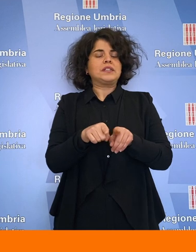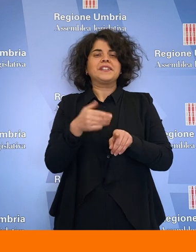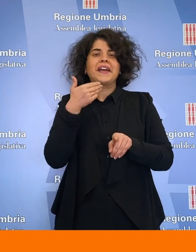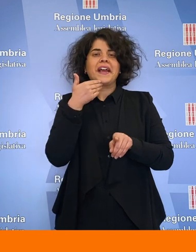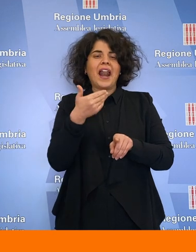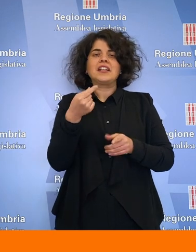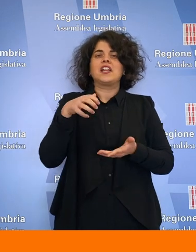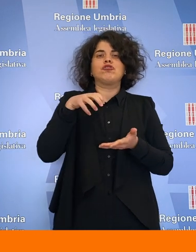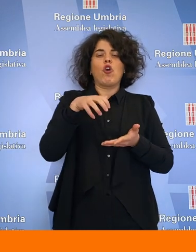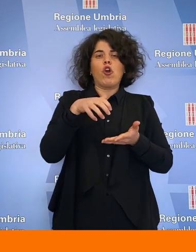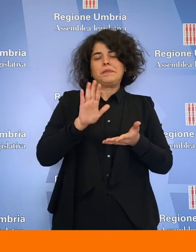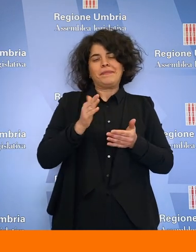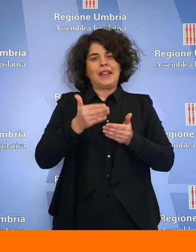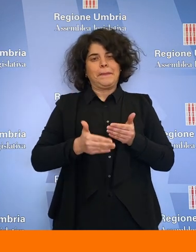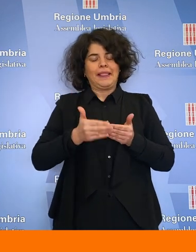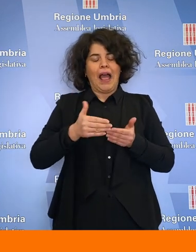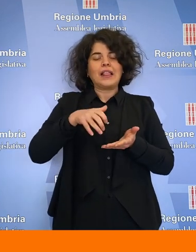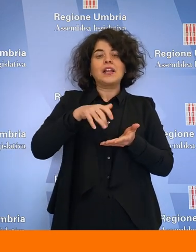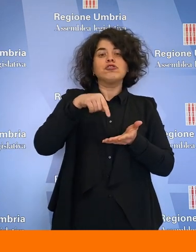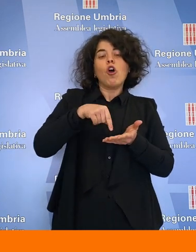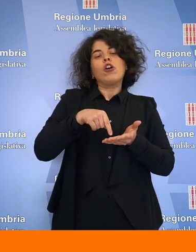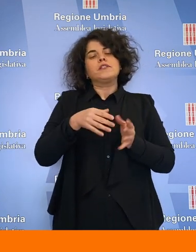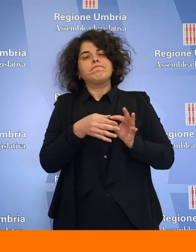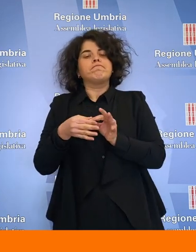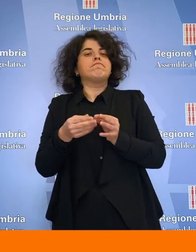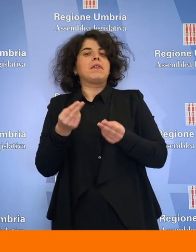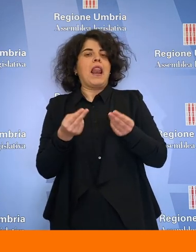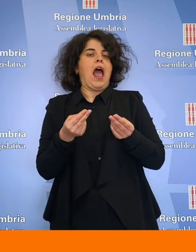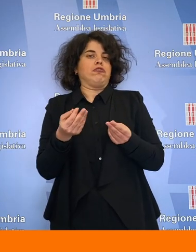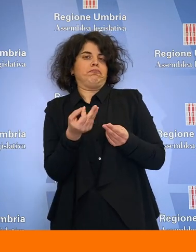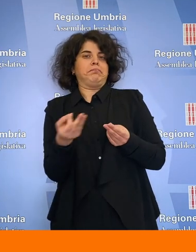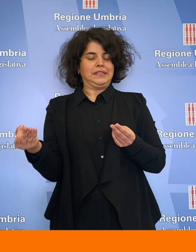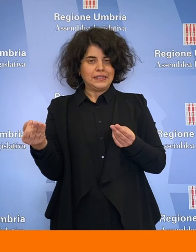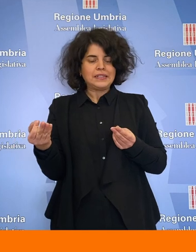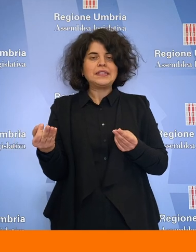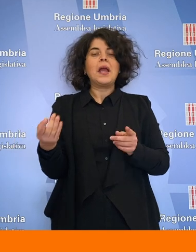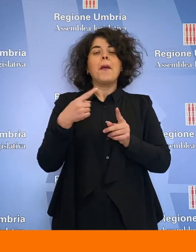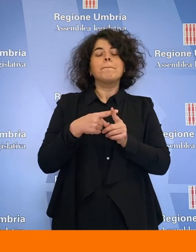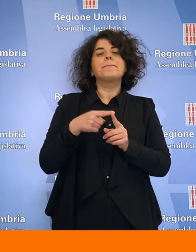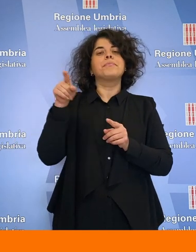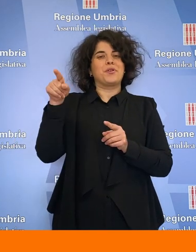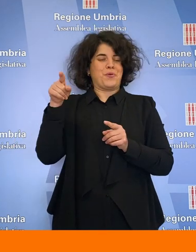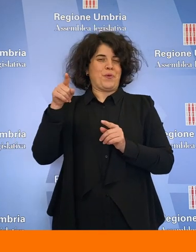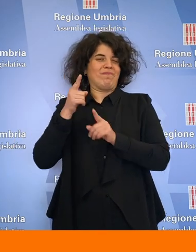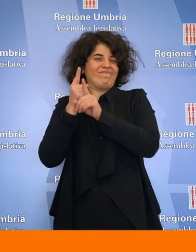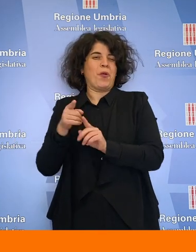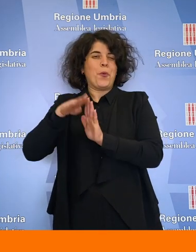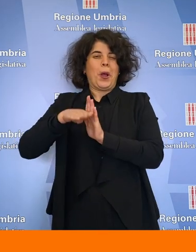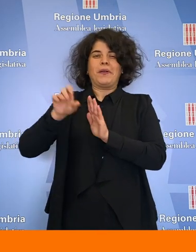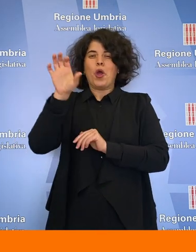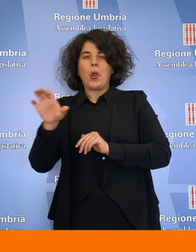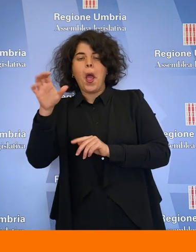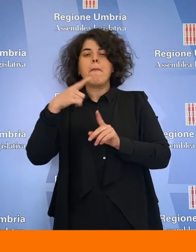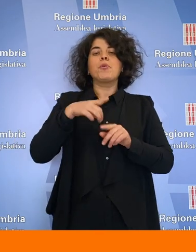risorse, seppur limitate, di un bilancio ben gestito, alla nuova programmazione comunitaria e alla messa a terra dei